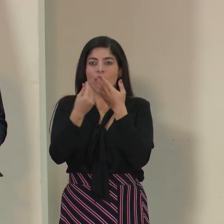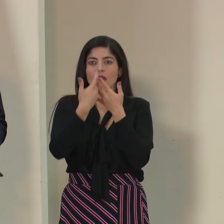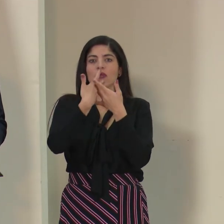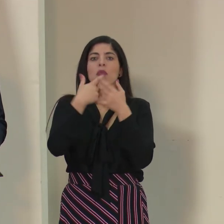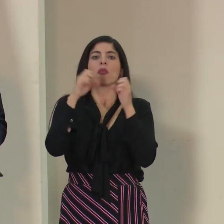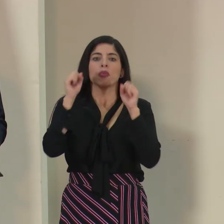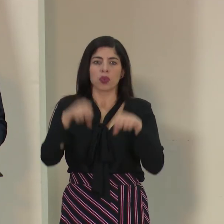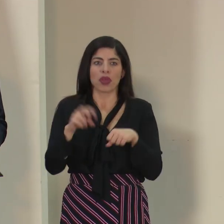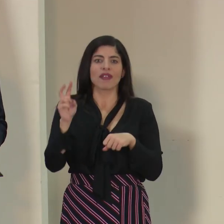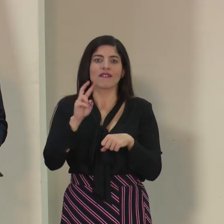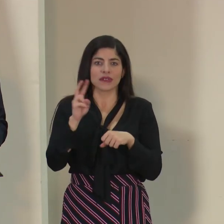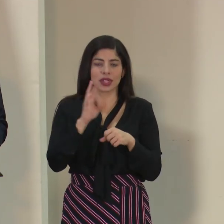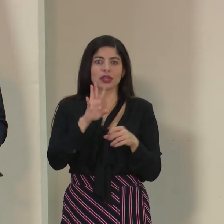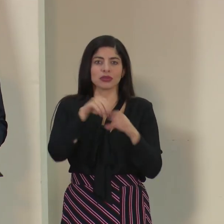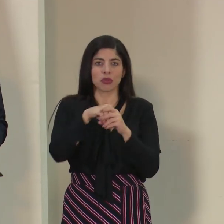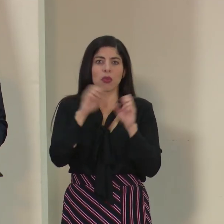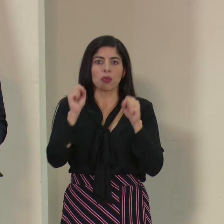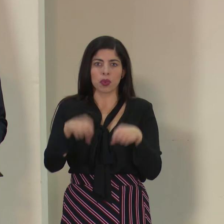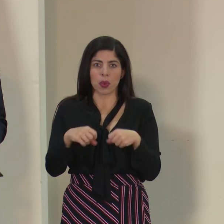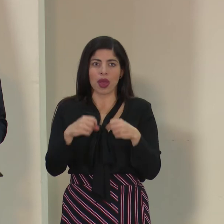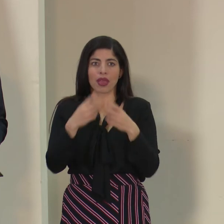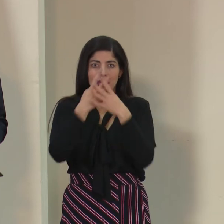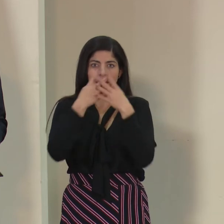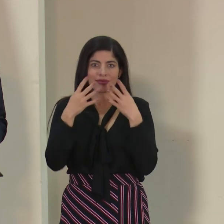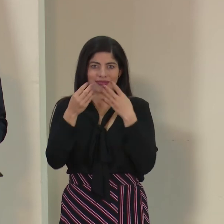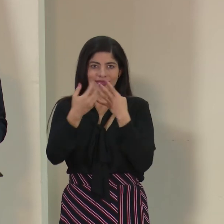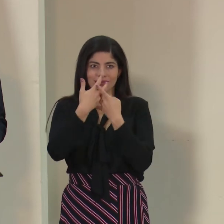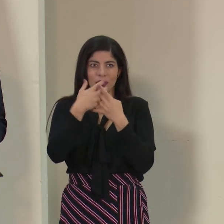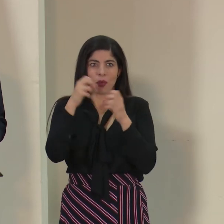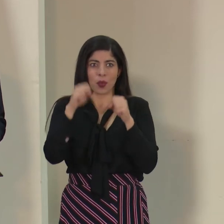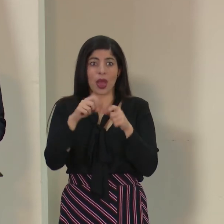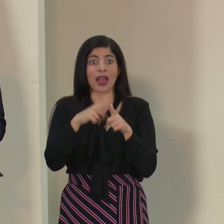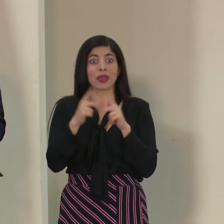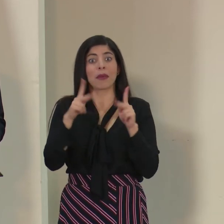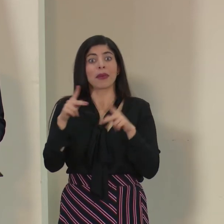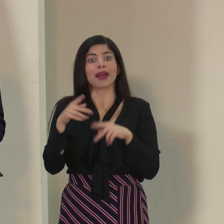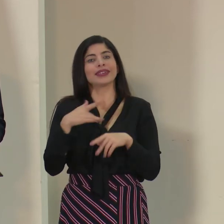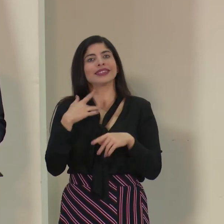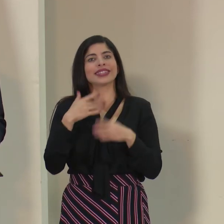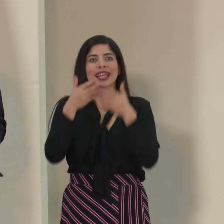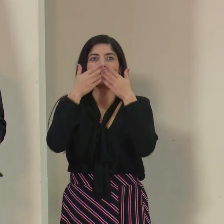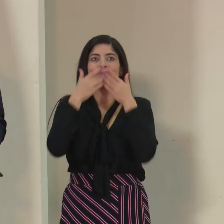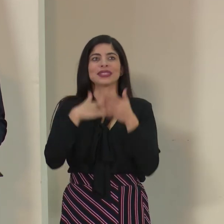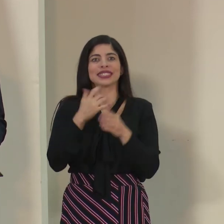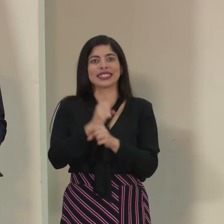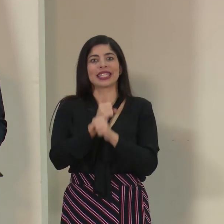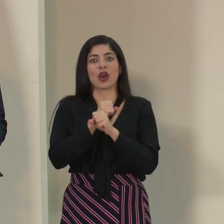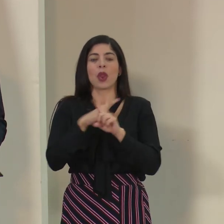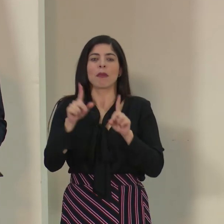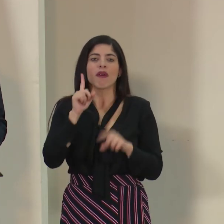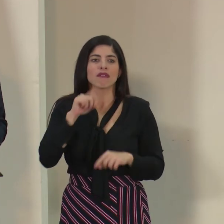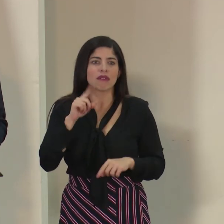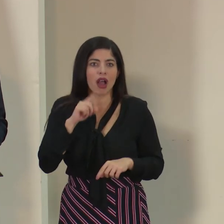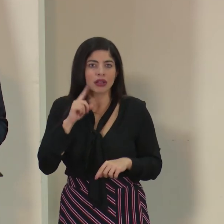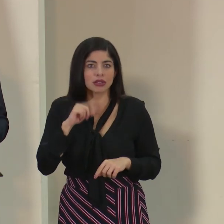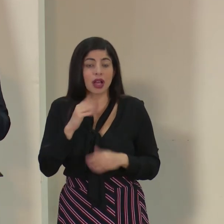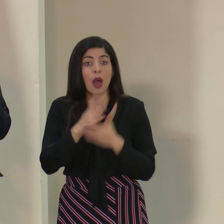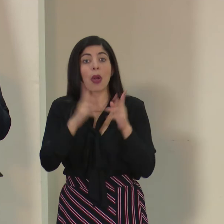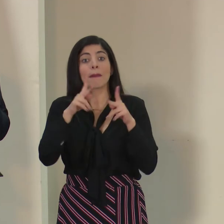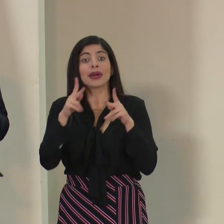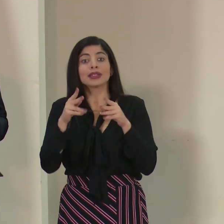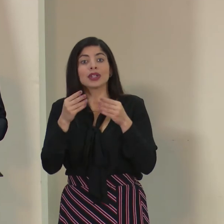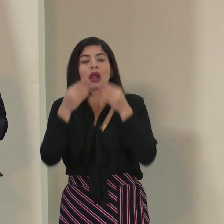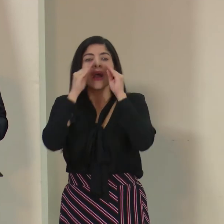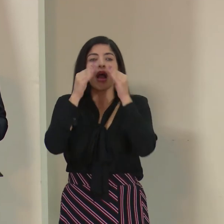cubrebocas. Entonces, más bien, lo que puede dar es una sensación de falsa seguridad y yo le he indicado hasta hay gente que por estársela